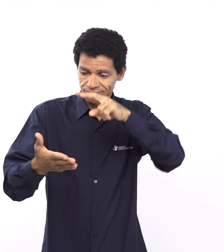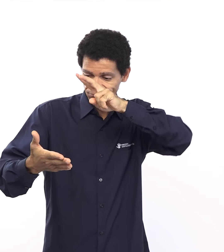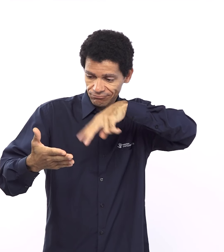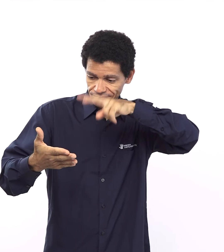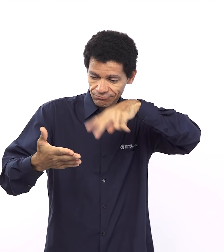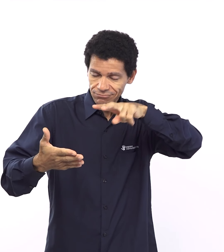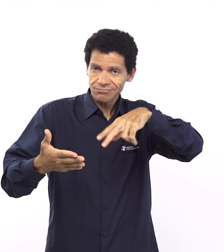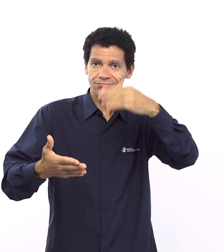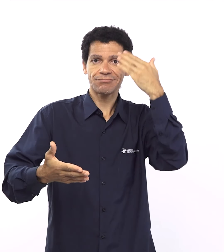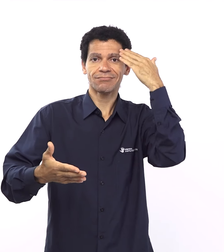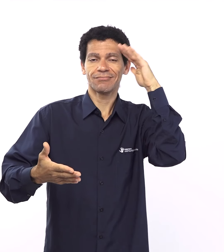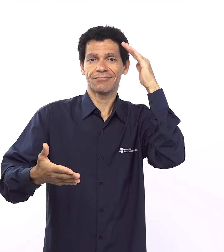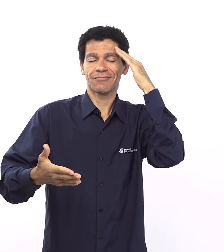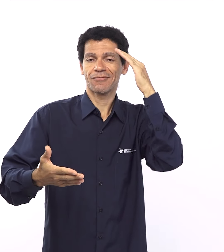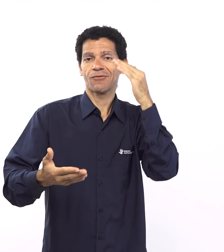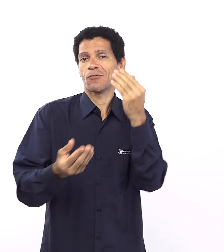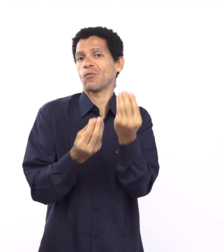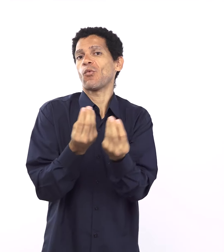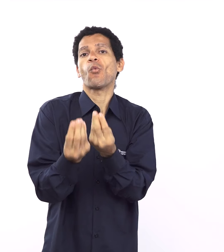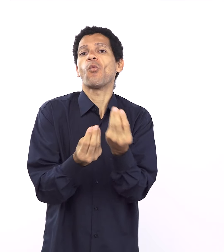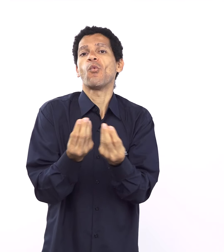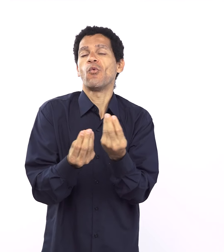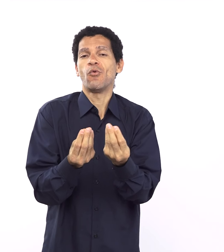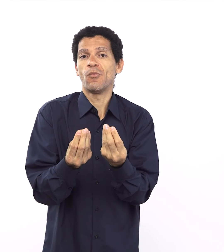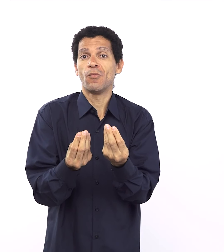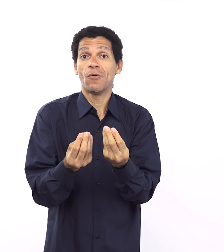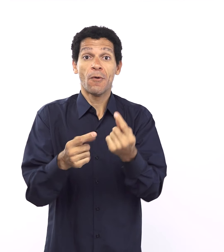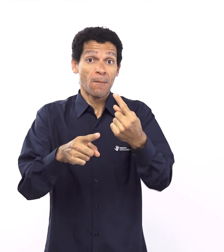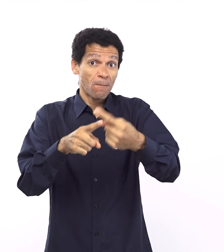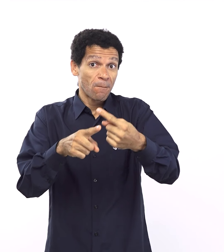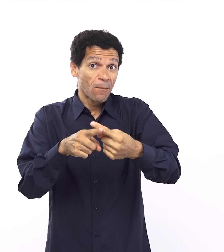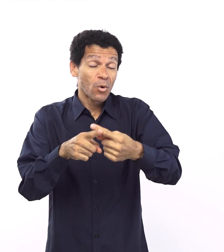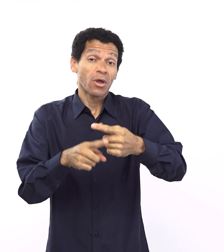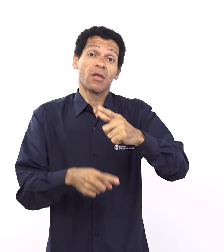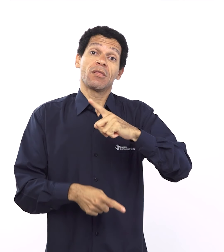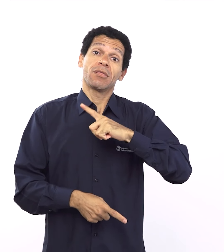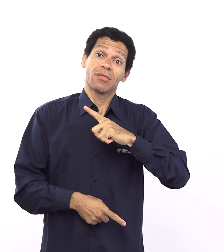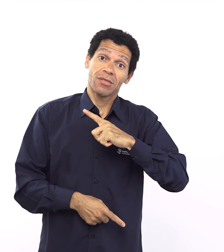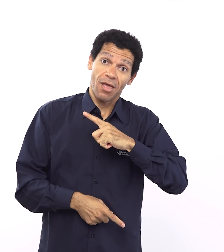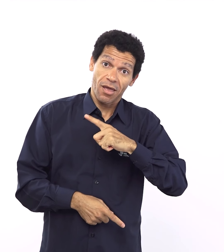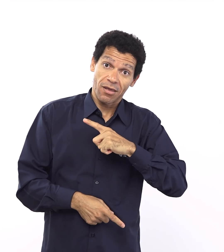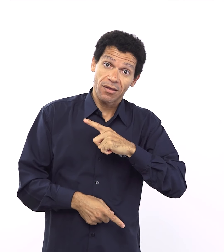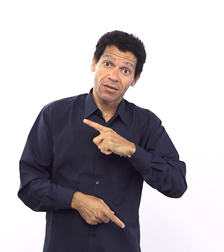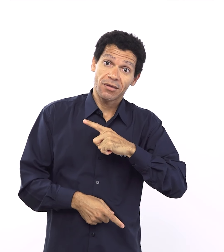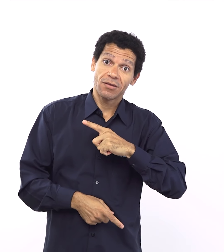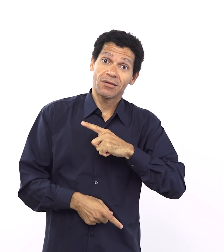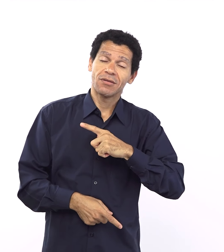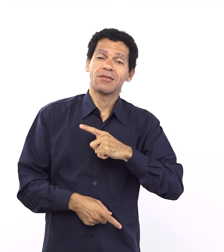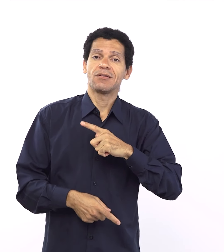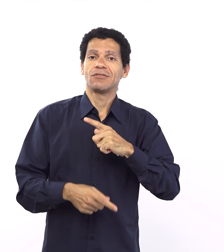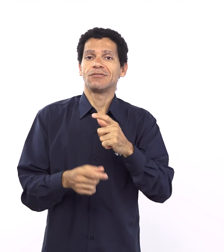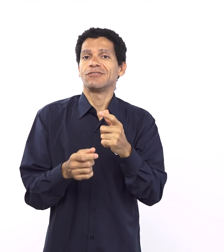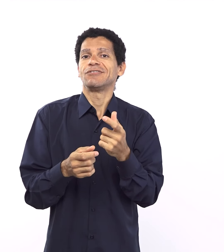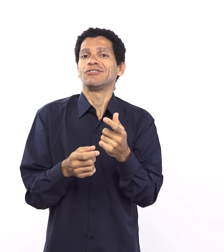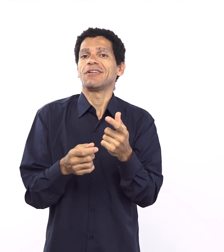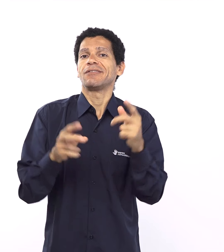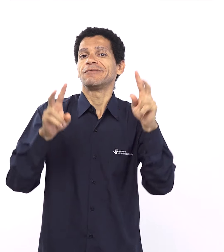desse sanduíche um recheio bem fininho que é o que? um livro chamado dentro do livro de Jeremias esse livro do